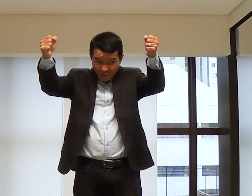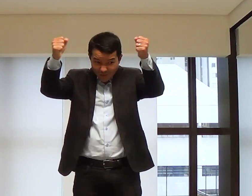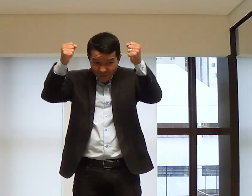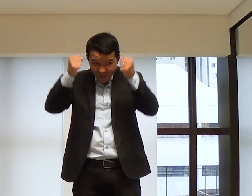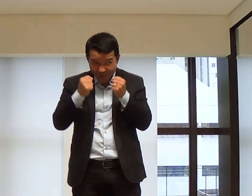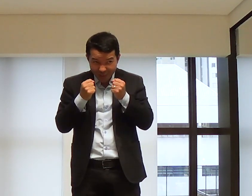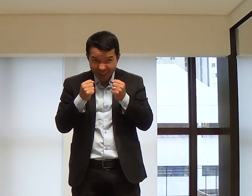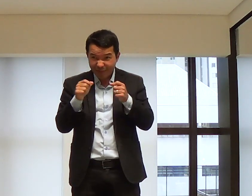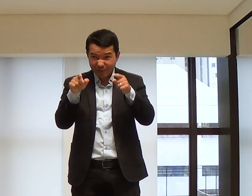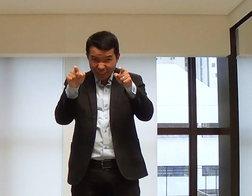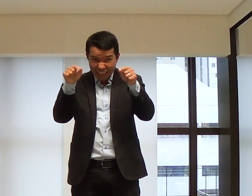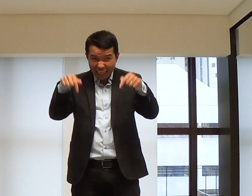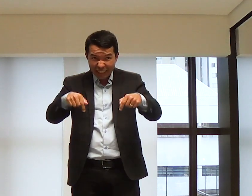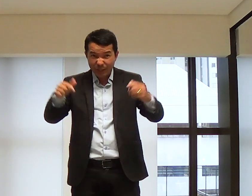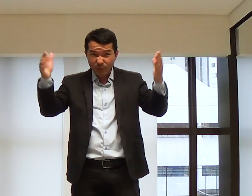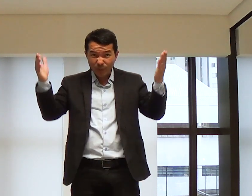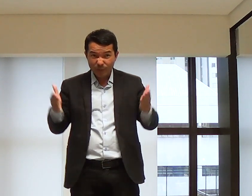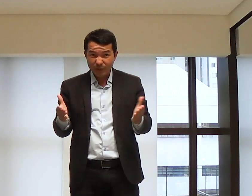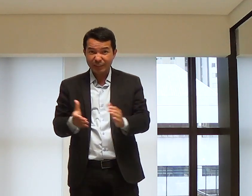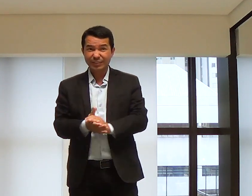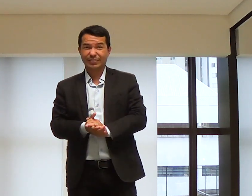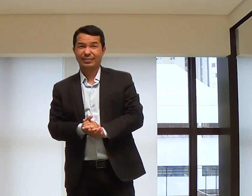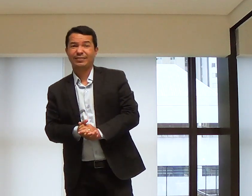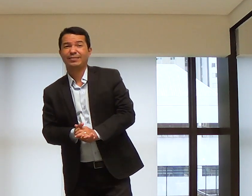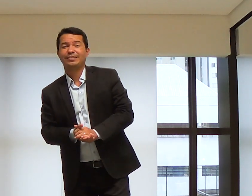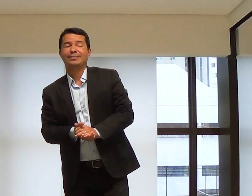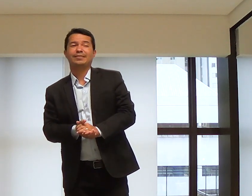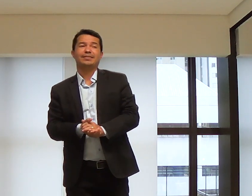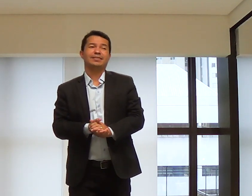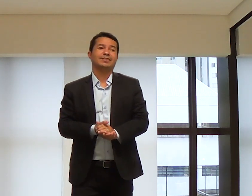Sabe, Deus gala você e traz você aqui hoje.